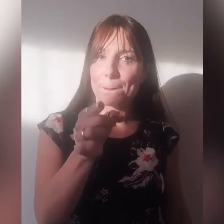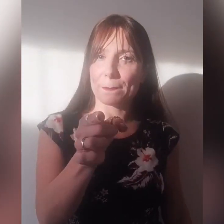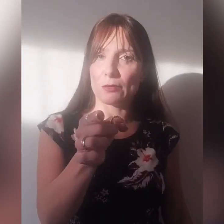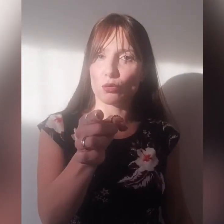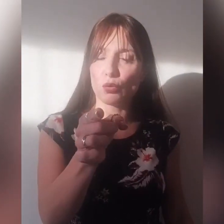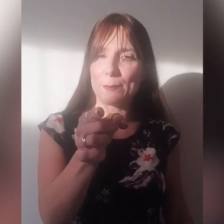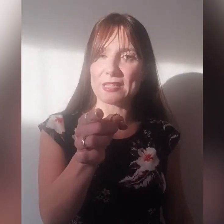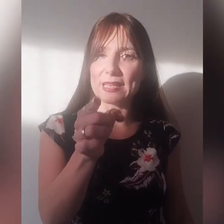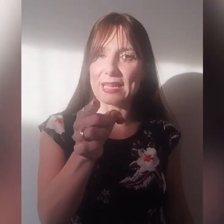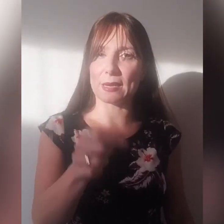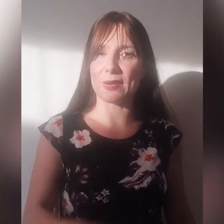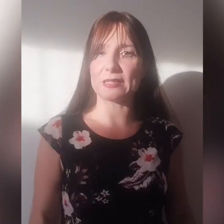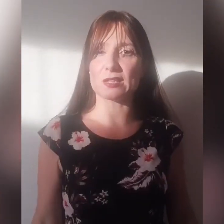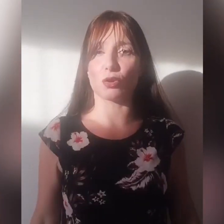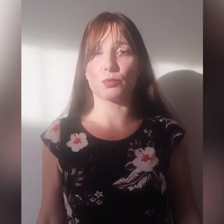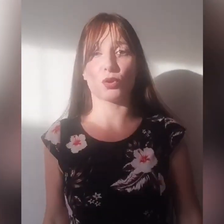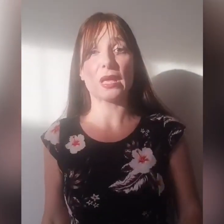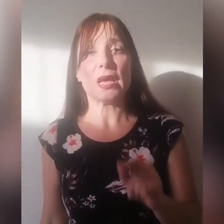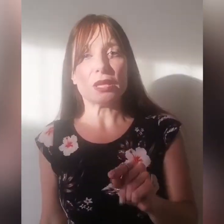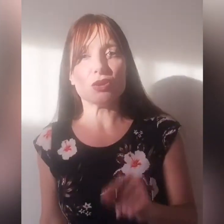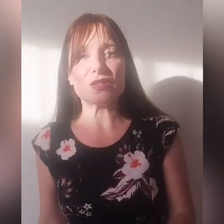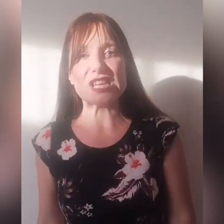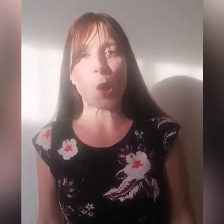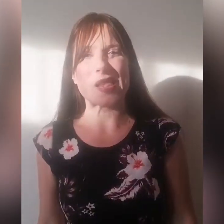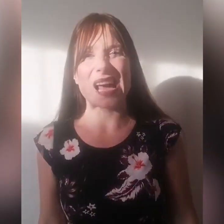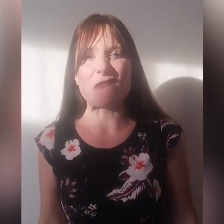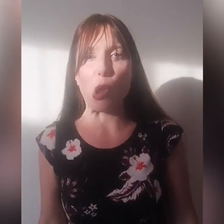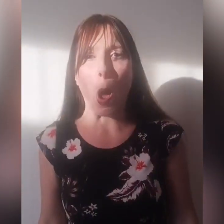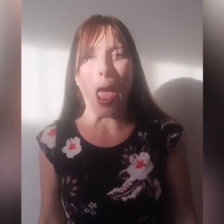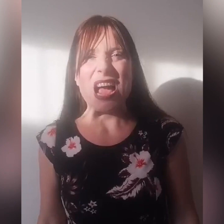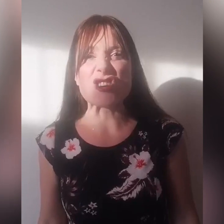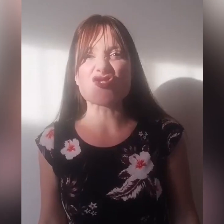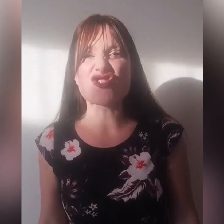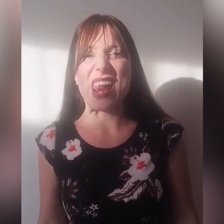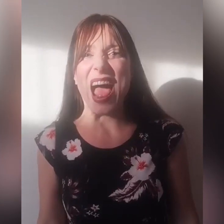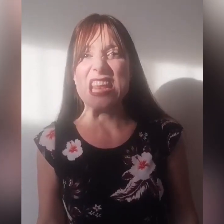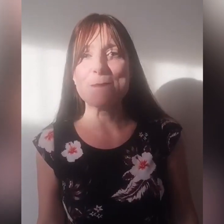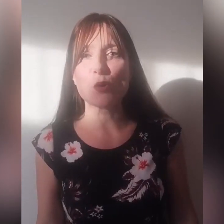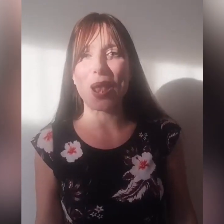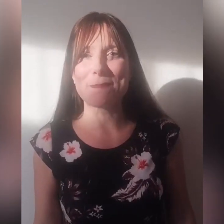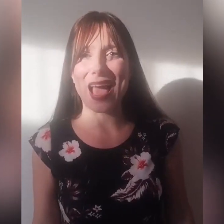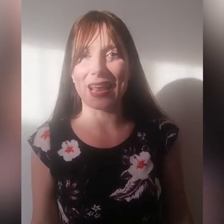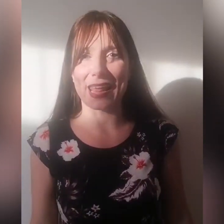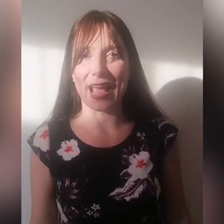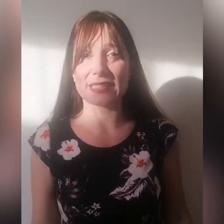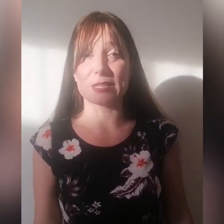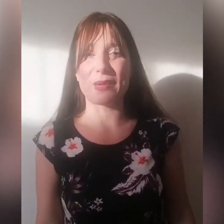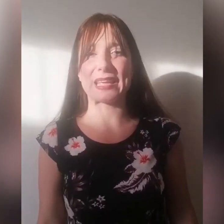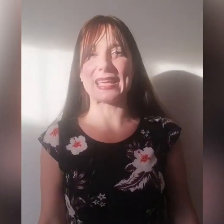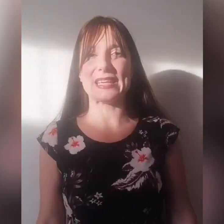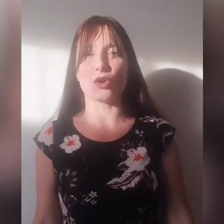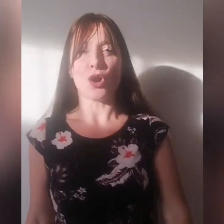tu calpesterai serpenti e scorpioni, io vi dico il diavolo conoscerà il mio labiale ragazzi perché io